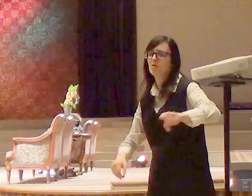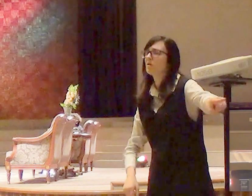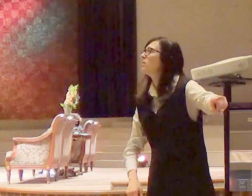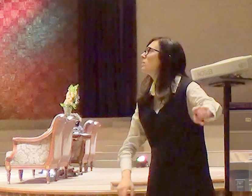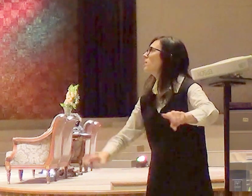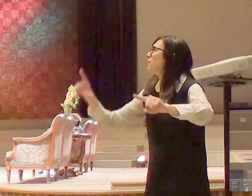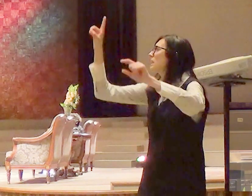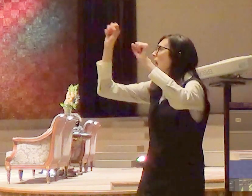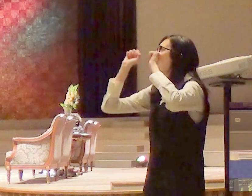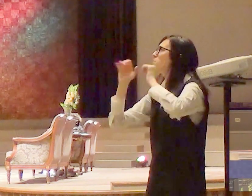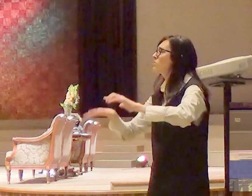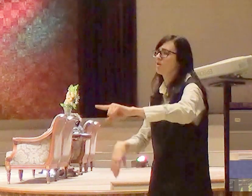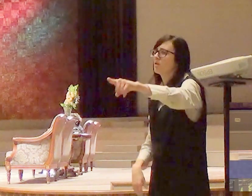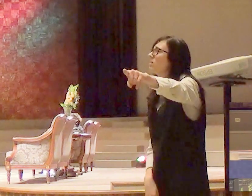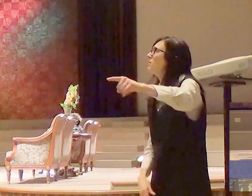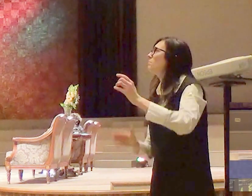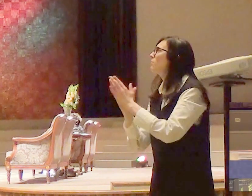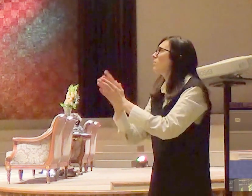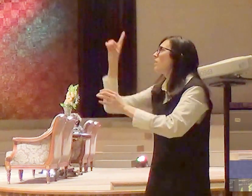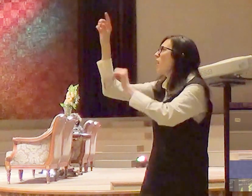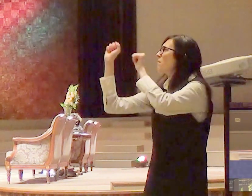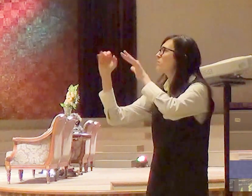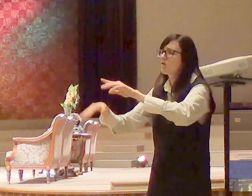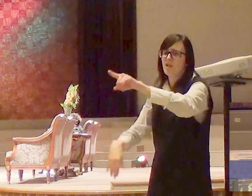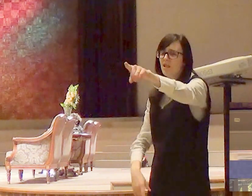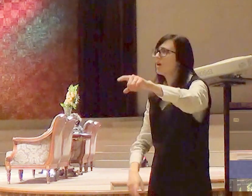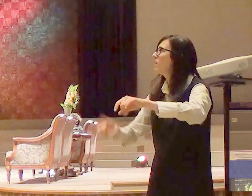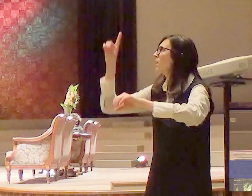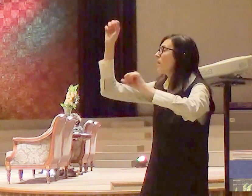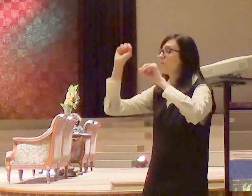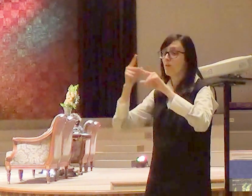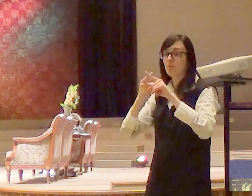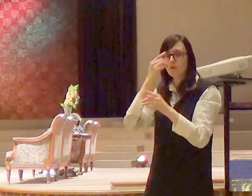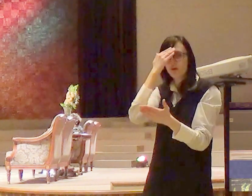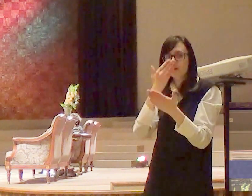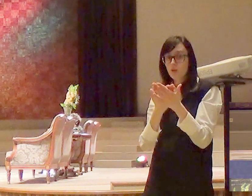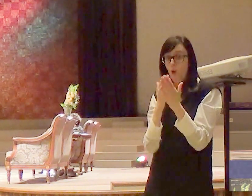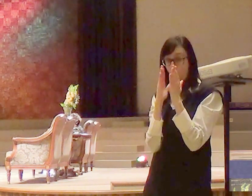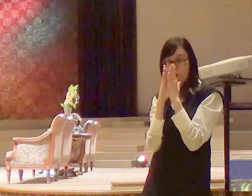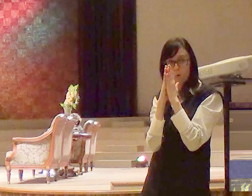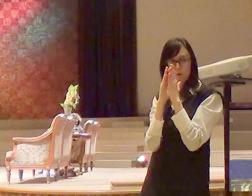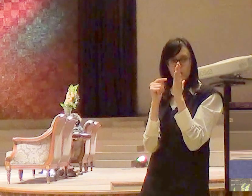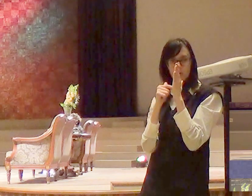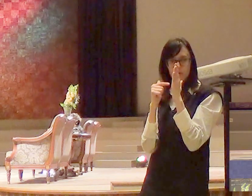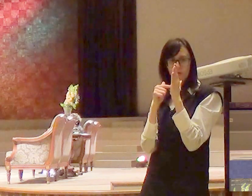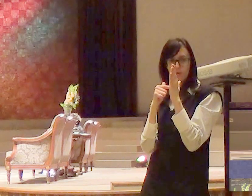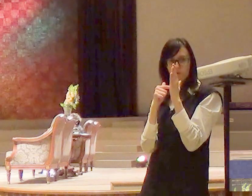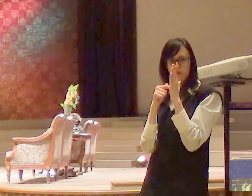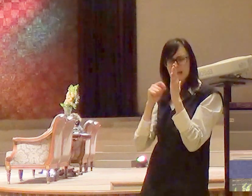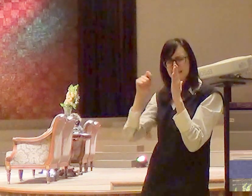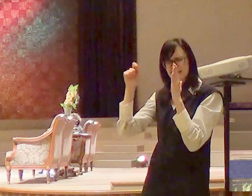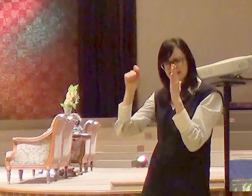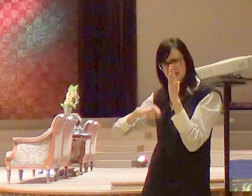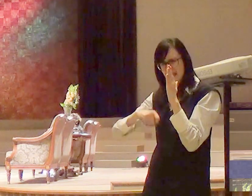porque a gente crê que a nossa oração pode dar mais uma mais duas